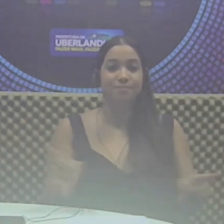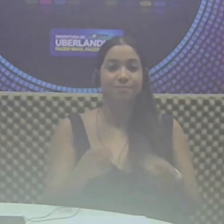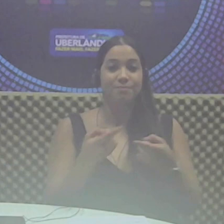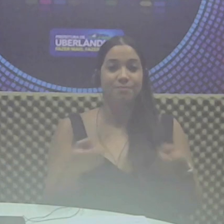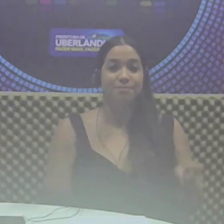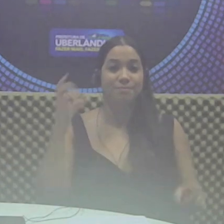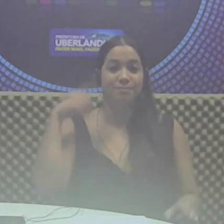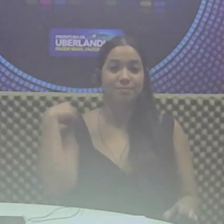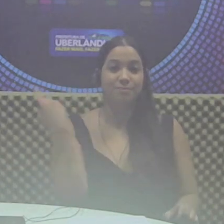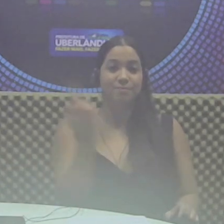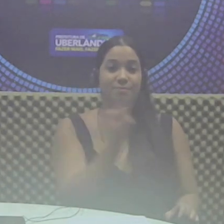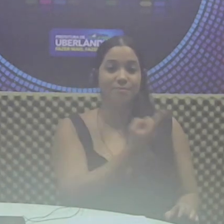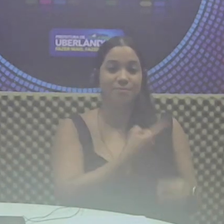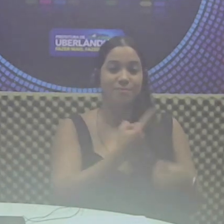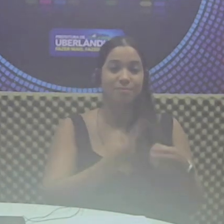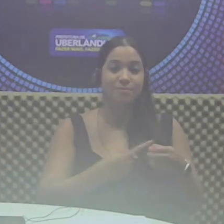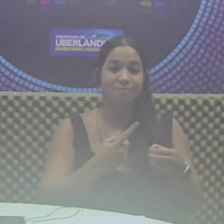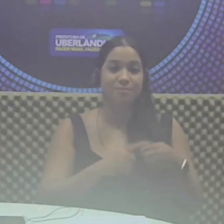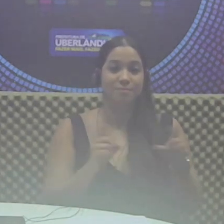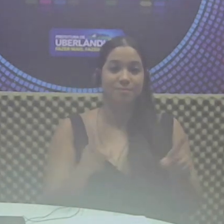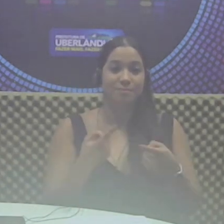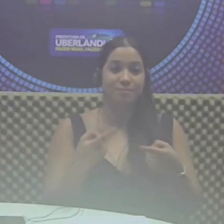Rádio Nossa Cidade